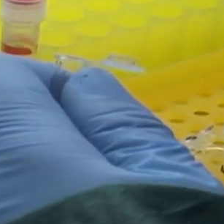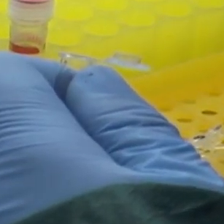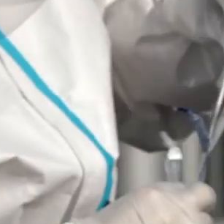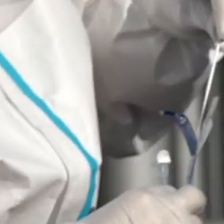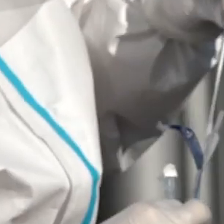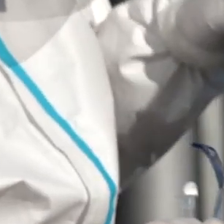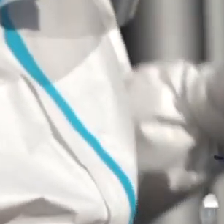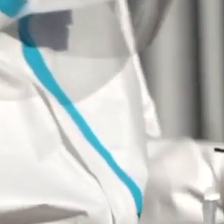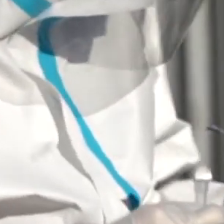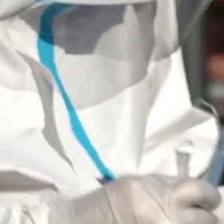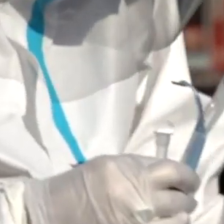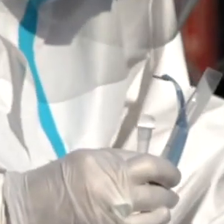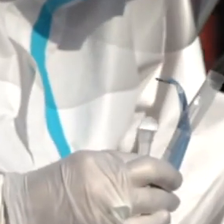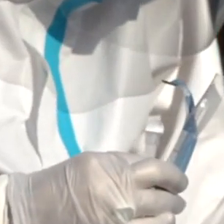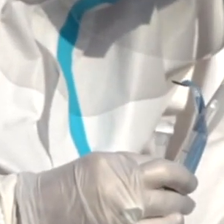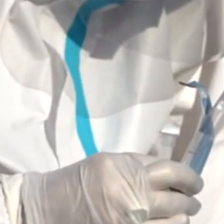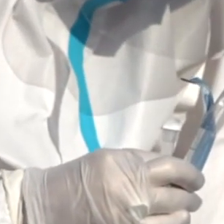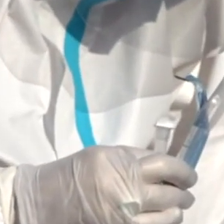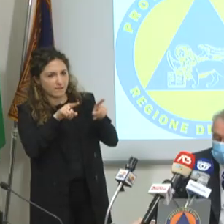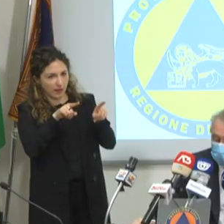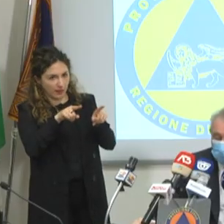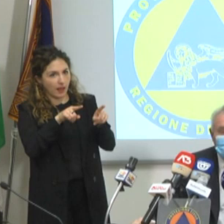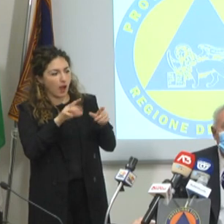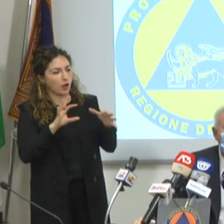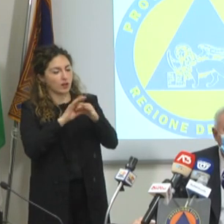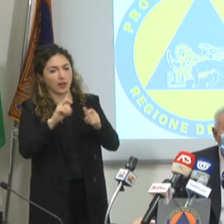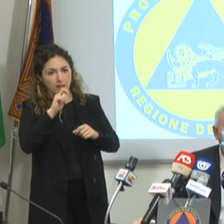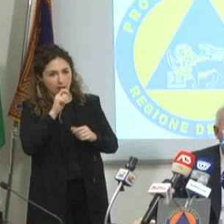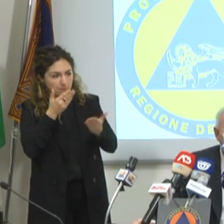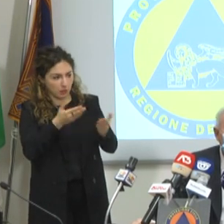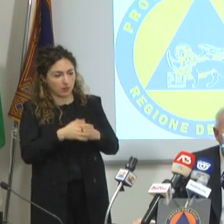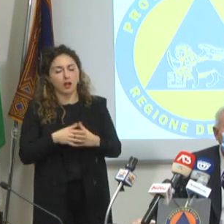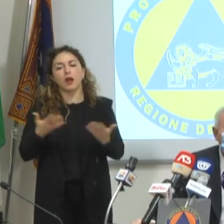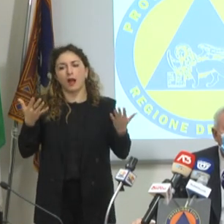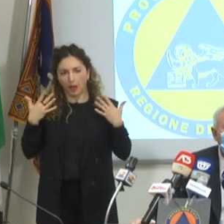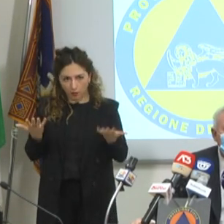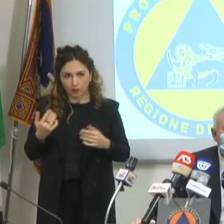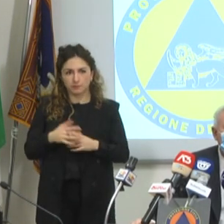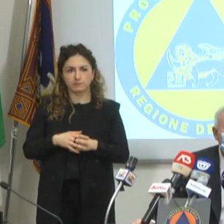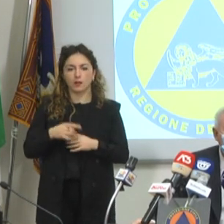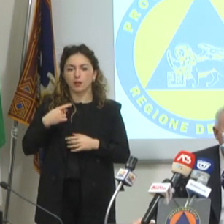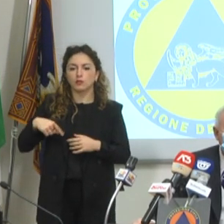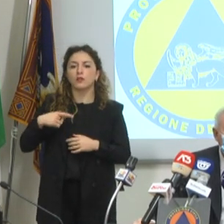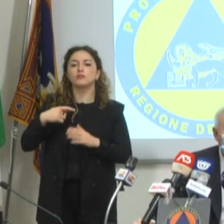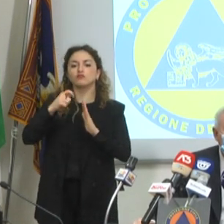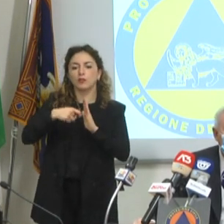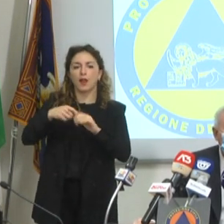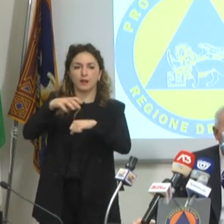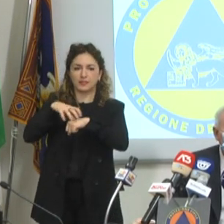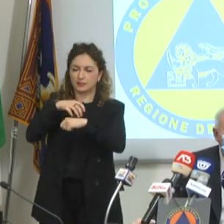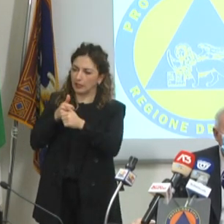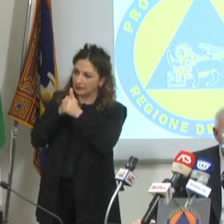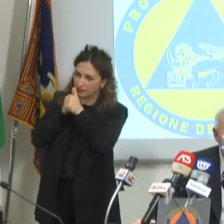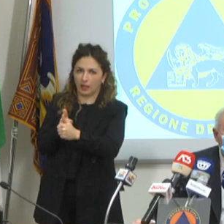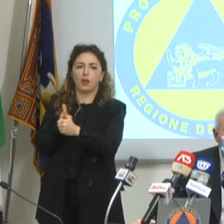molecolari sul personale sanitario anziché del rapido. Noi seguiremo pedissequamente quello che dice la circolare ministeriale.